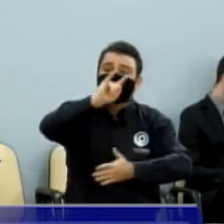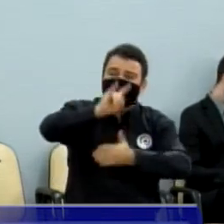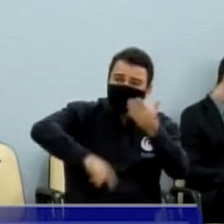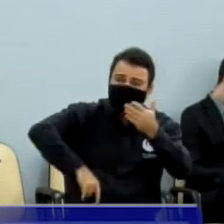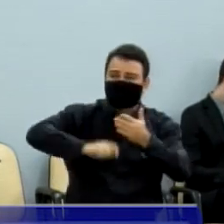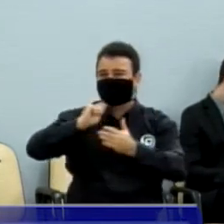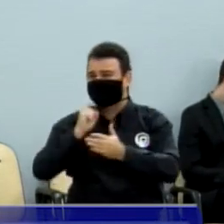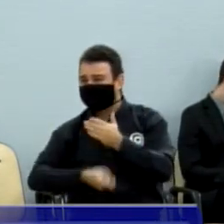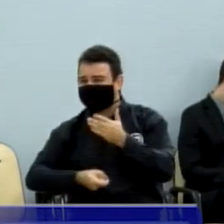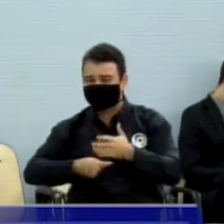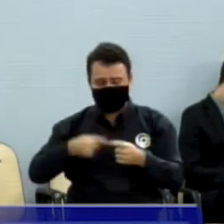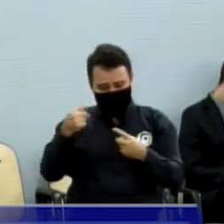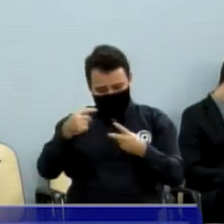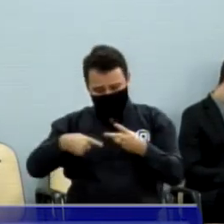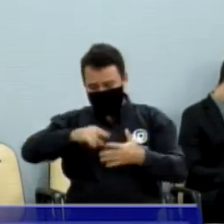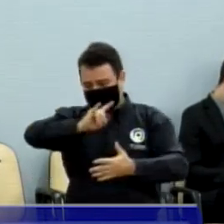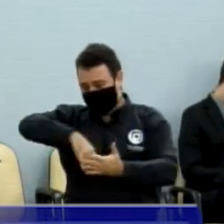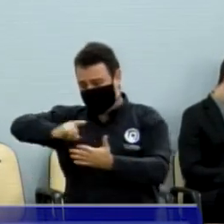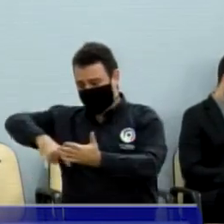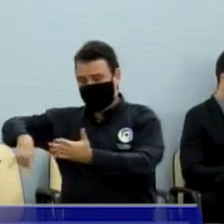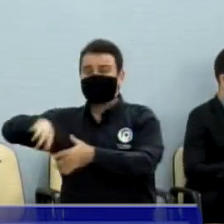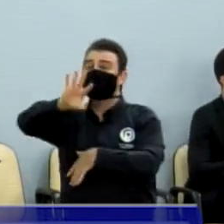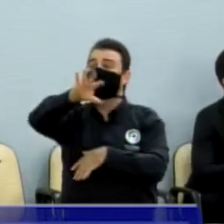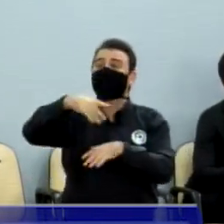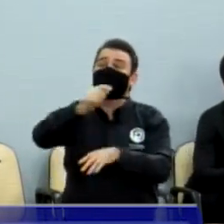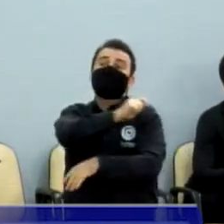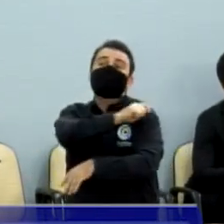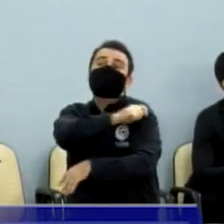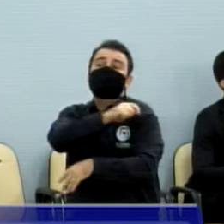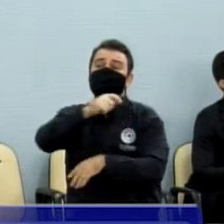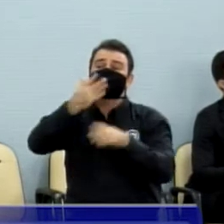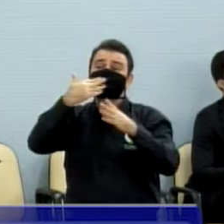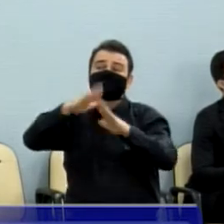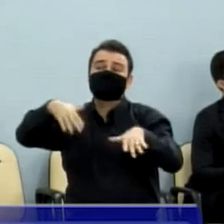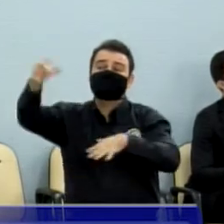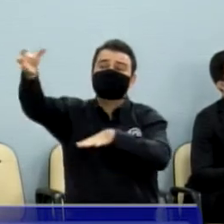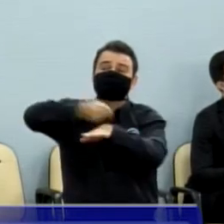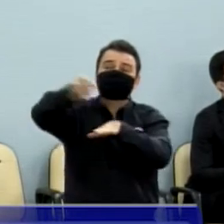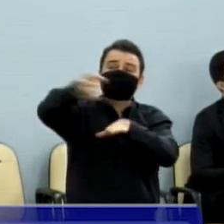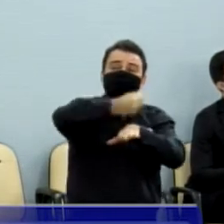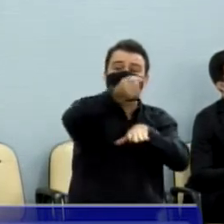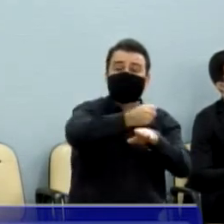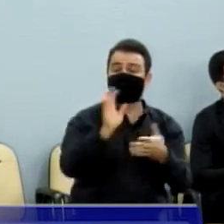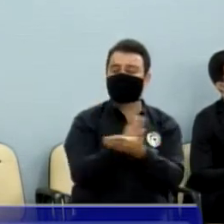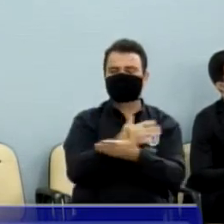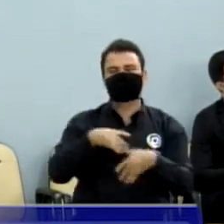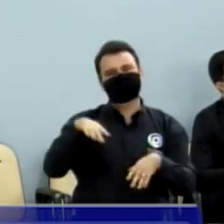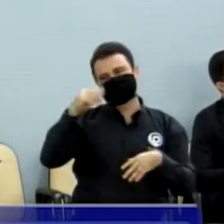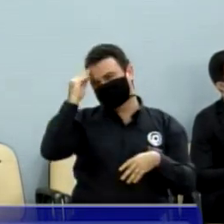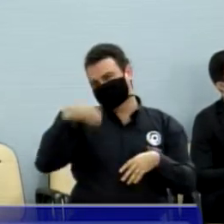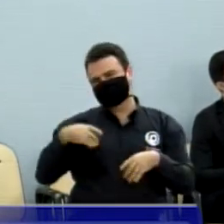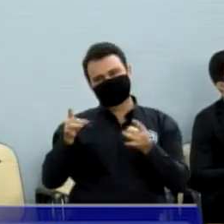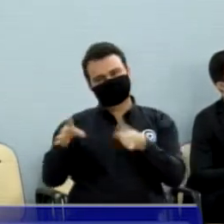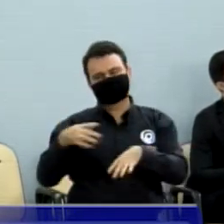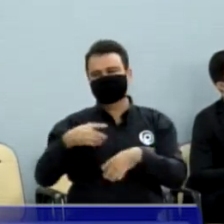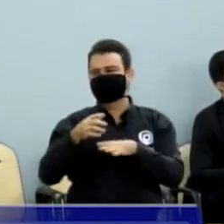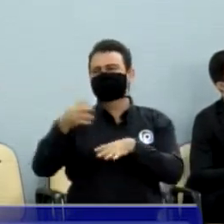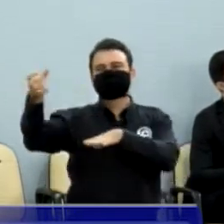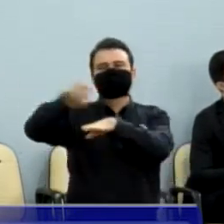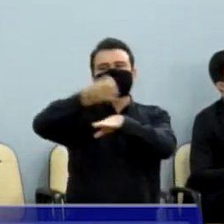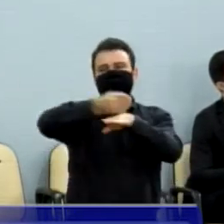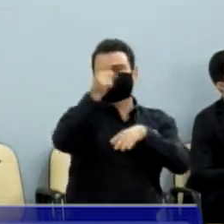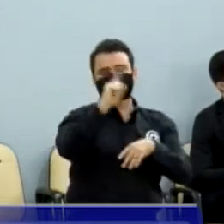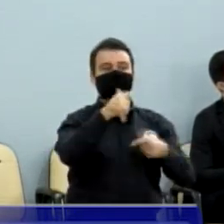taxa, sendo que eles não transportou o aluno, muitos deles não estão mais no ramo de atividade, vereadora Karina, e passaram na necessidade,